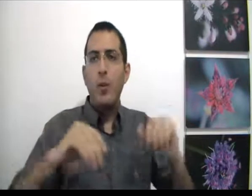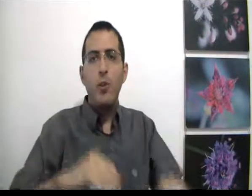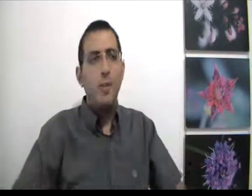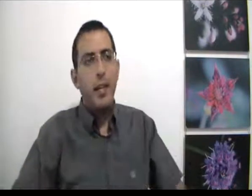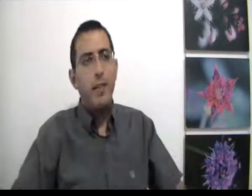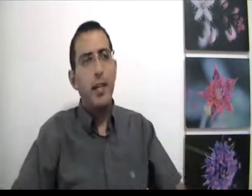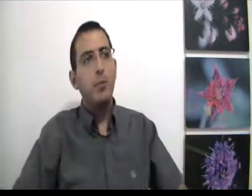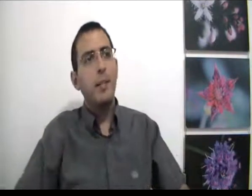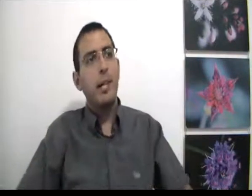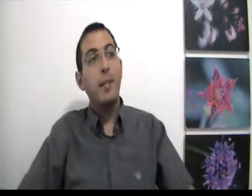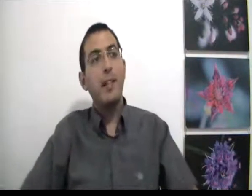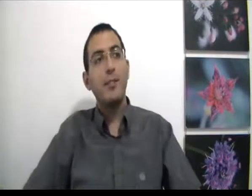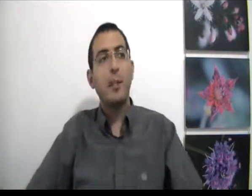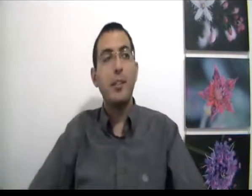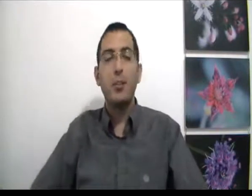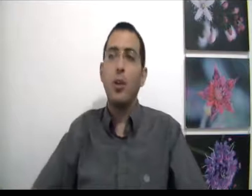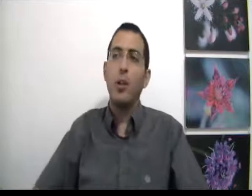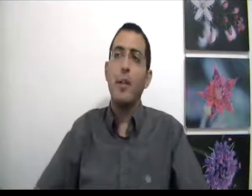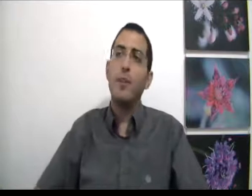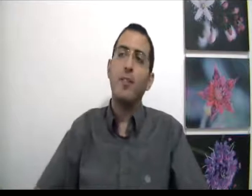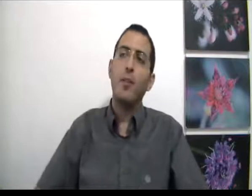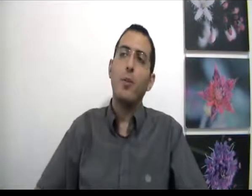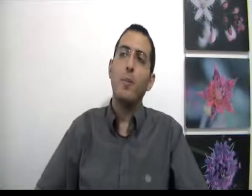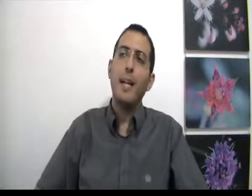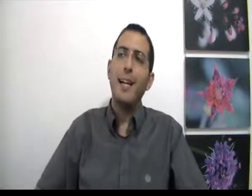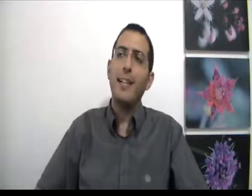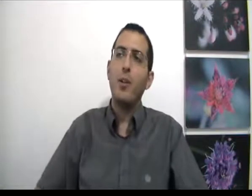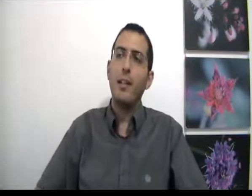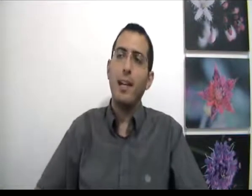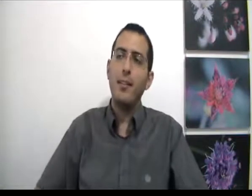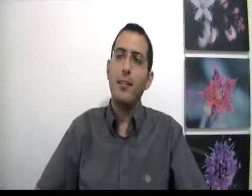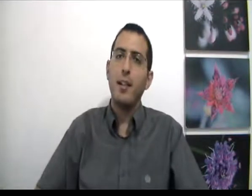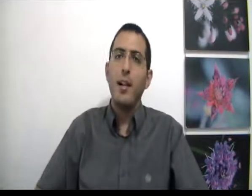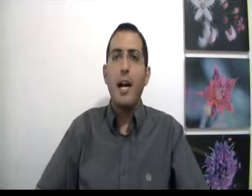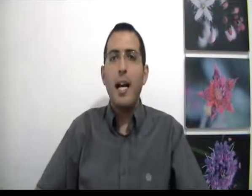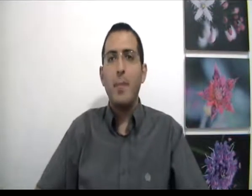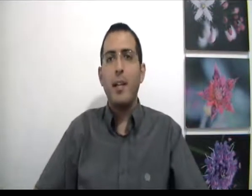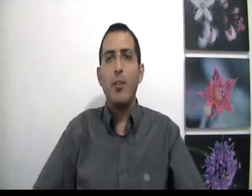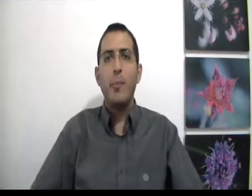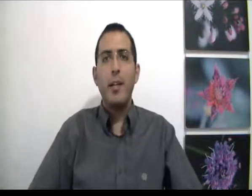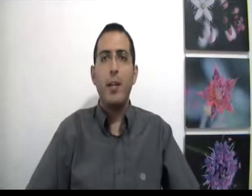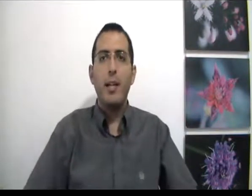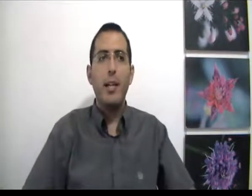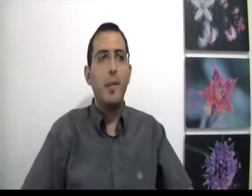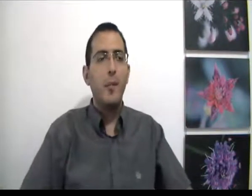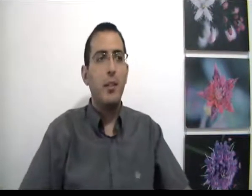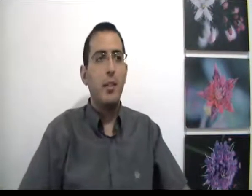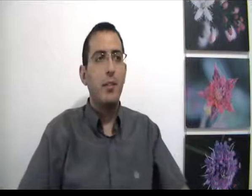כלשהי בחיים, אין לי מוסר האם הדרך הזאת אמיתית או לא, אם היא טובה או לא איך אני יכול לדעת האם הדרך שבה אני הולך, האם היא אמיתית